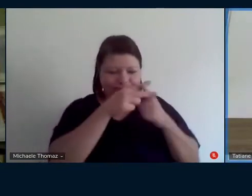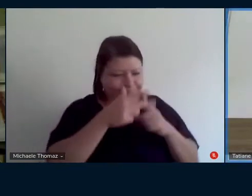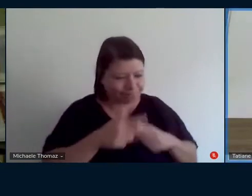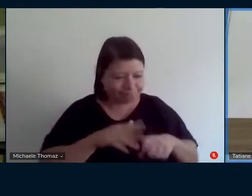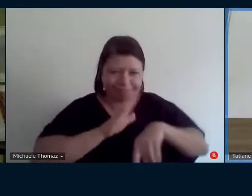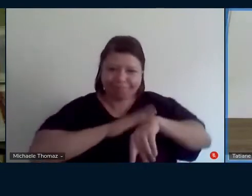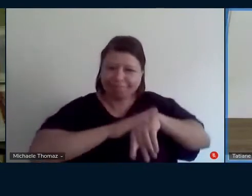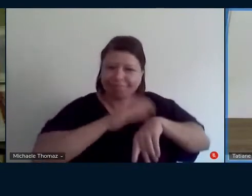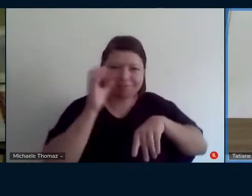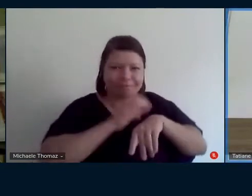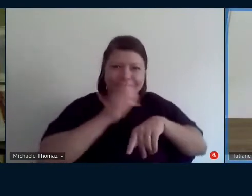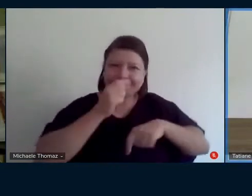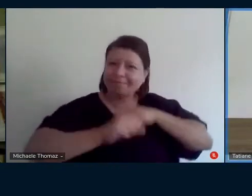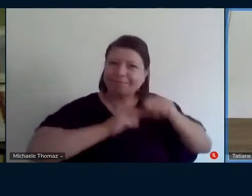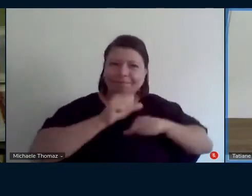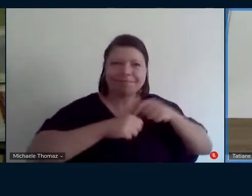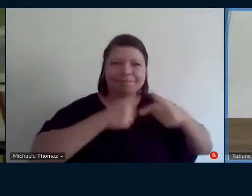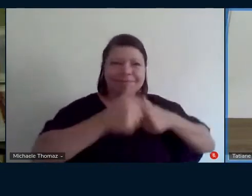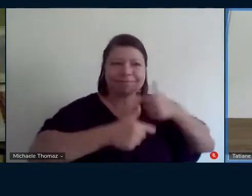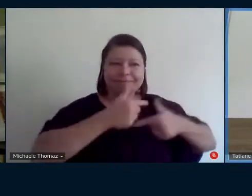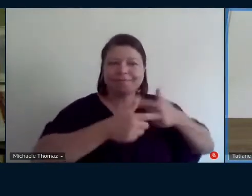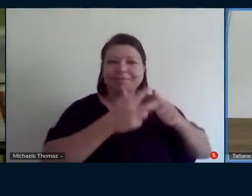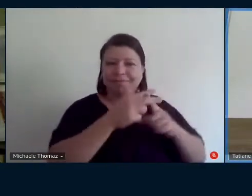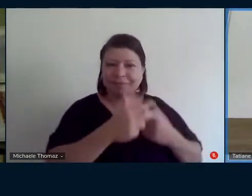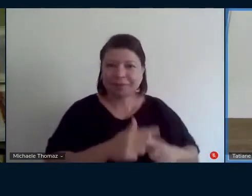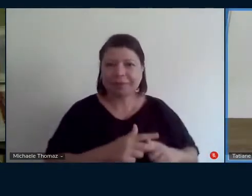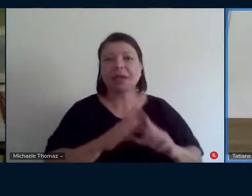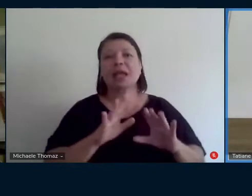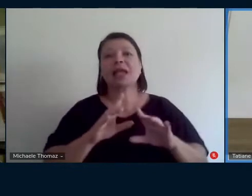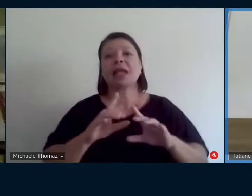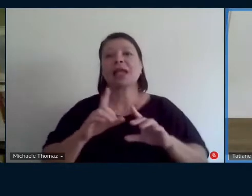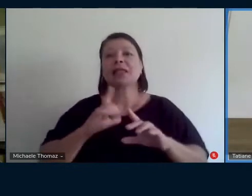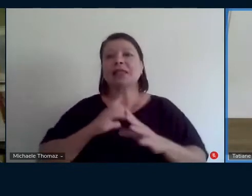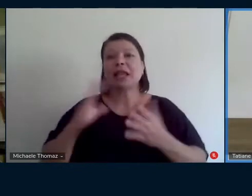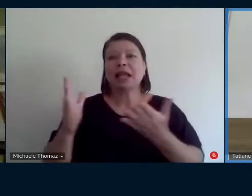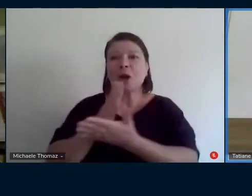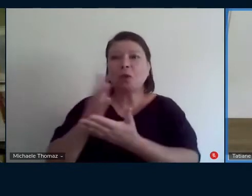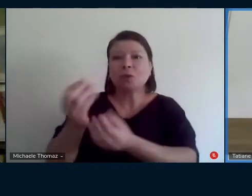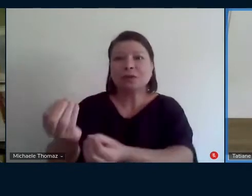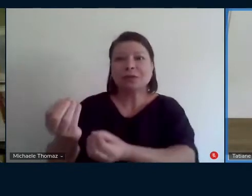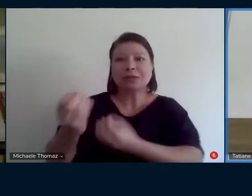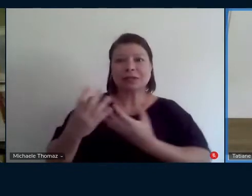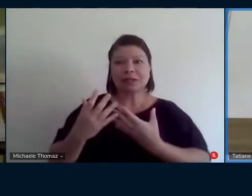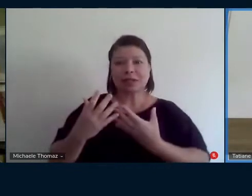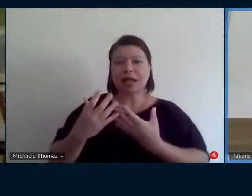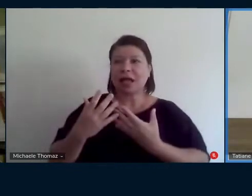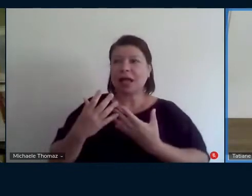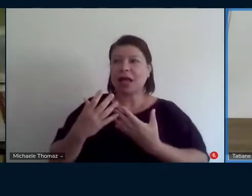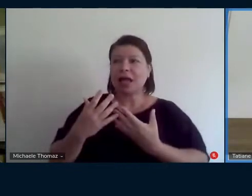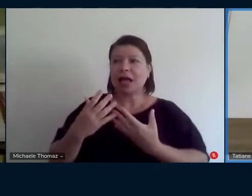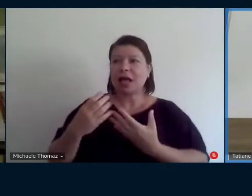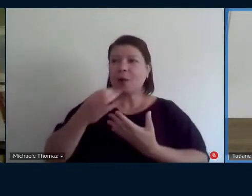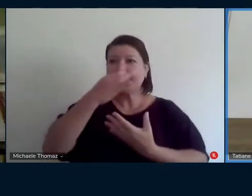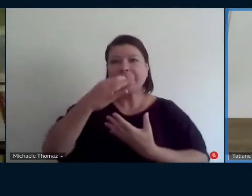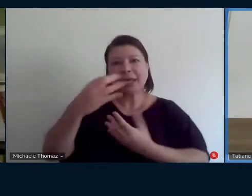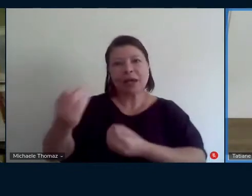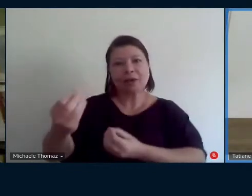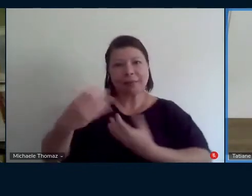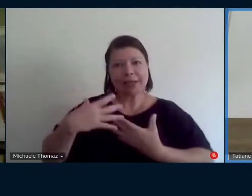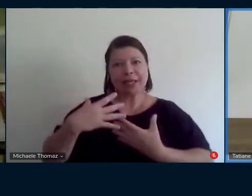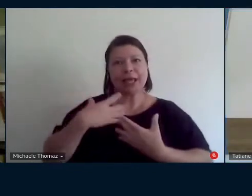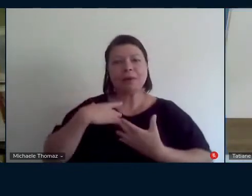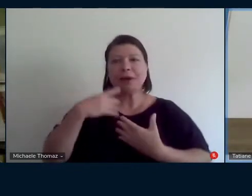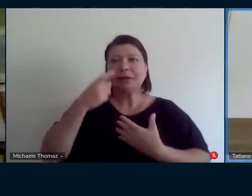tem contribuições realmente que eu eu vou considerar achei interessante a proposta dos artigos